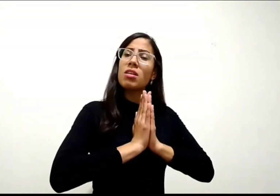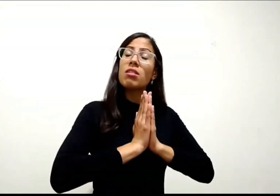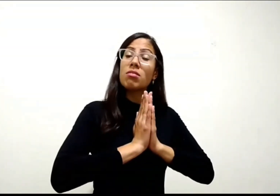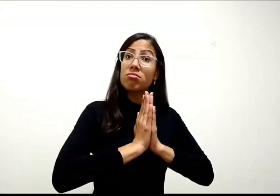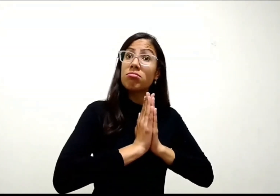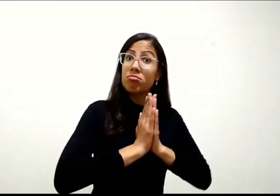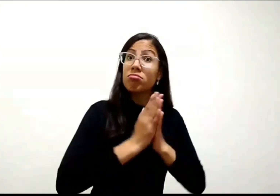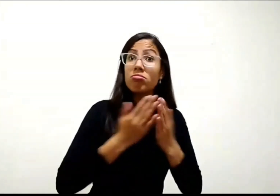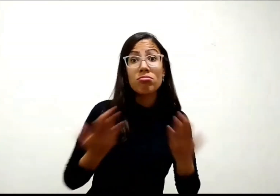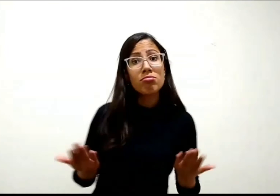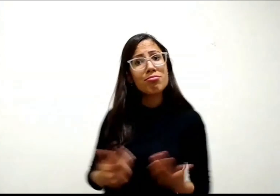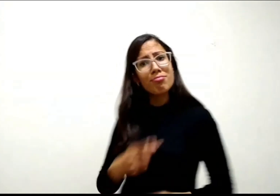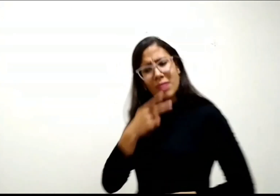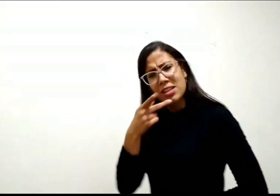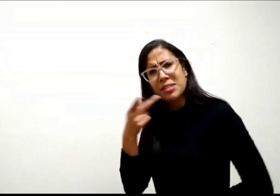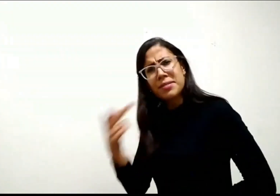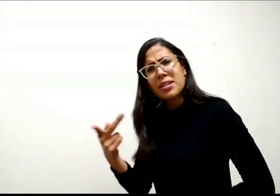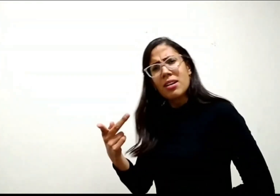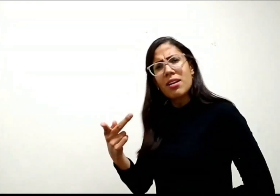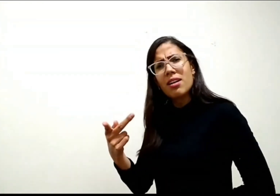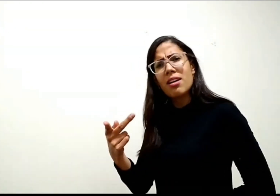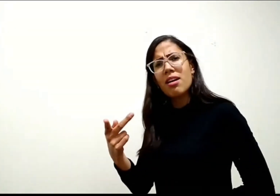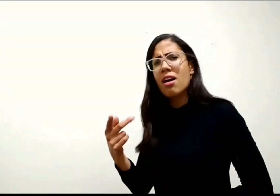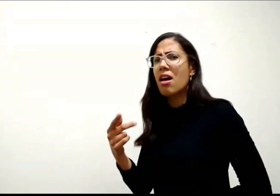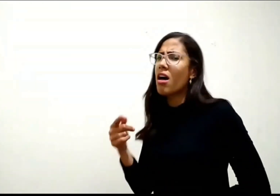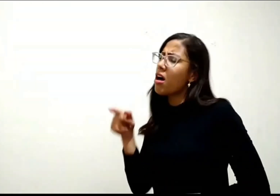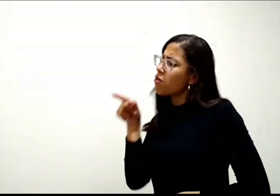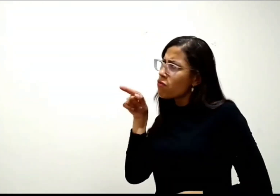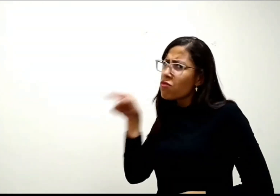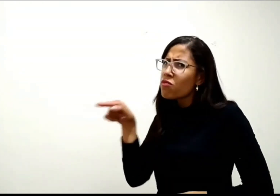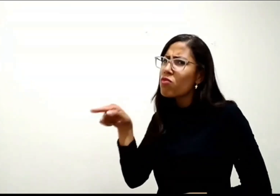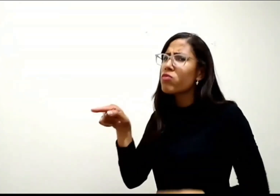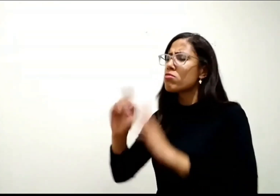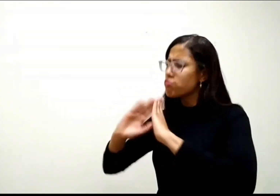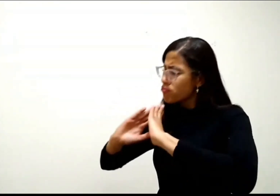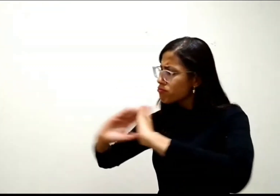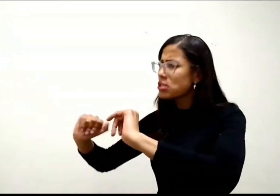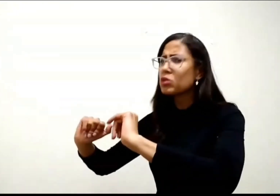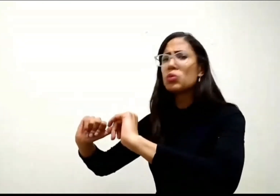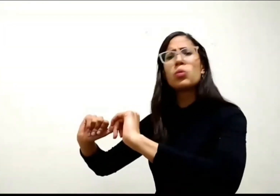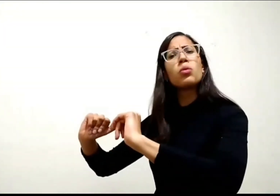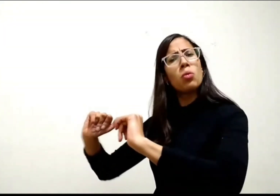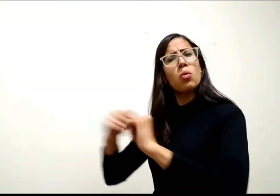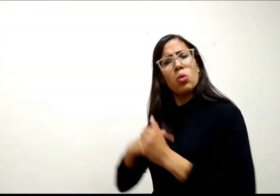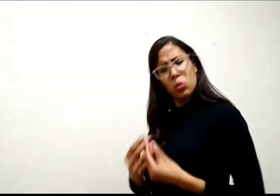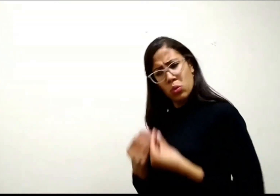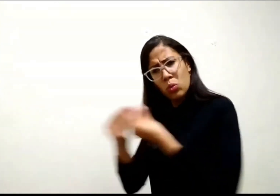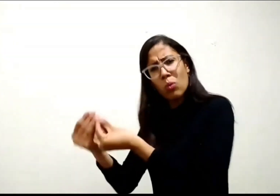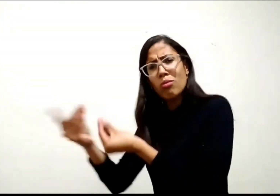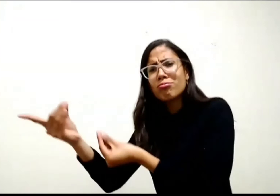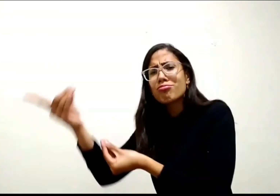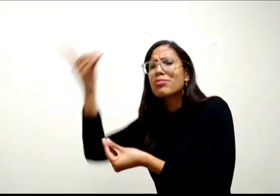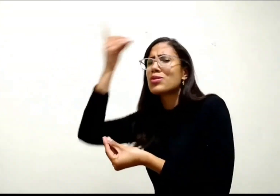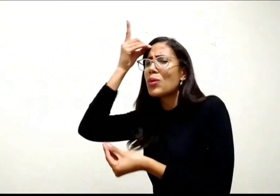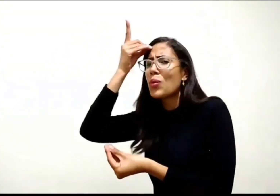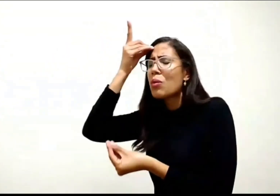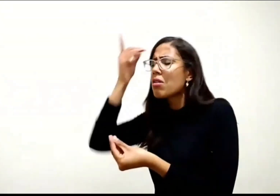E Deus disse a Salomão Já que pediste estes